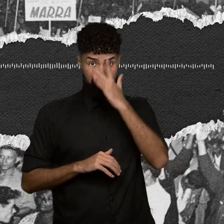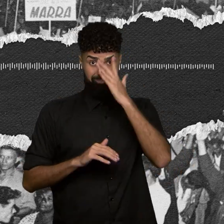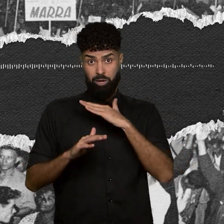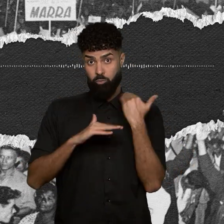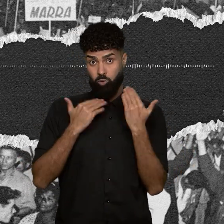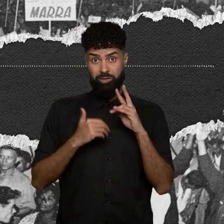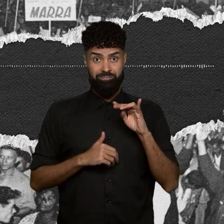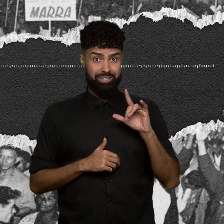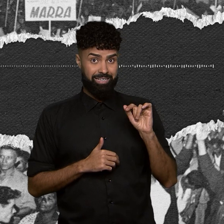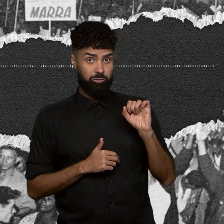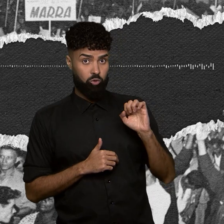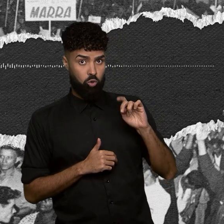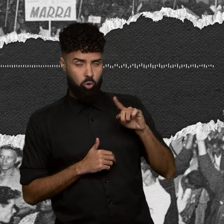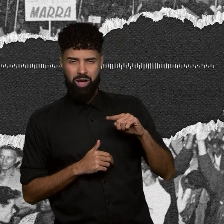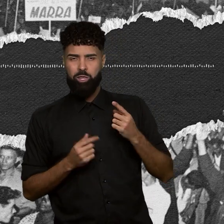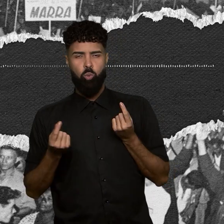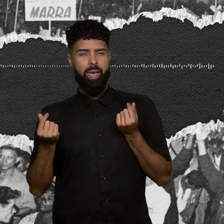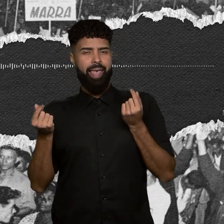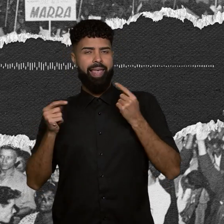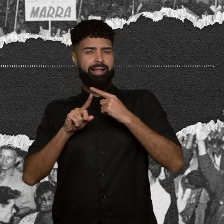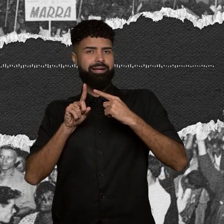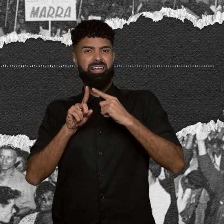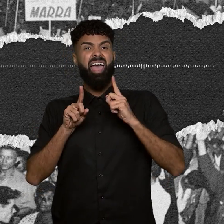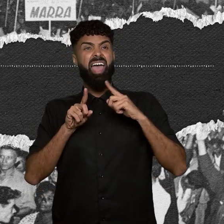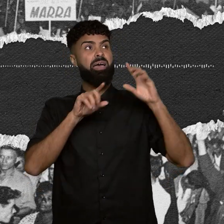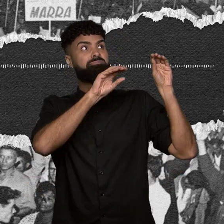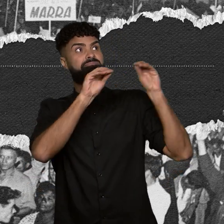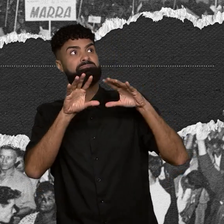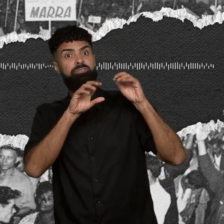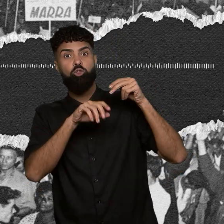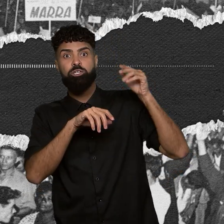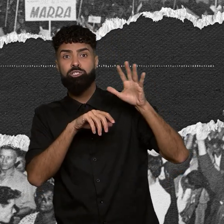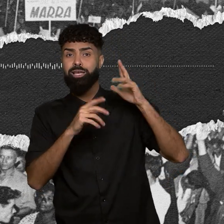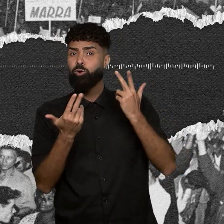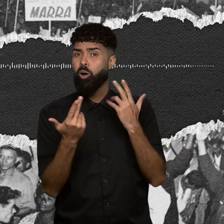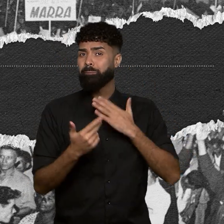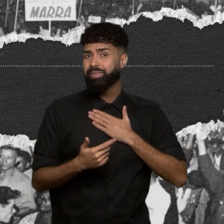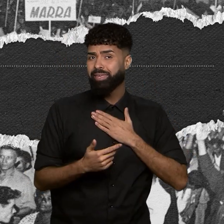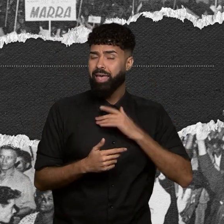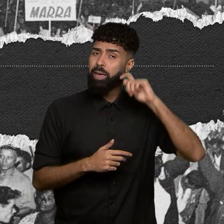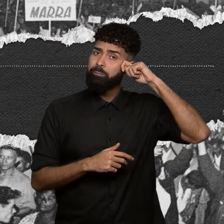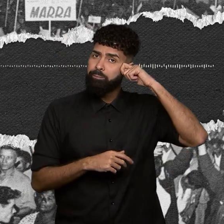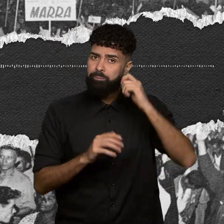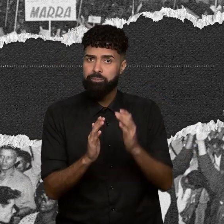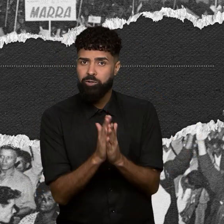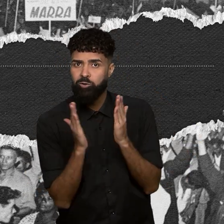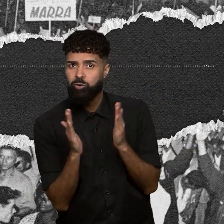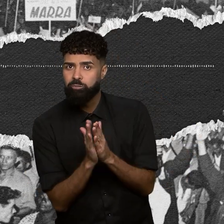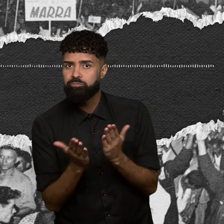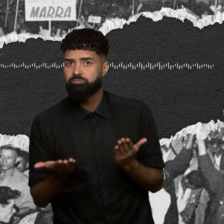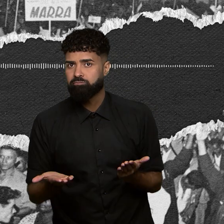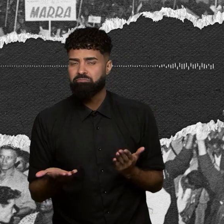eram da classe média, retirantes nordestinos como eu, pretos e pobres, não existem.